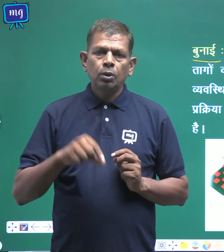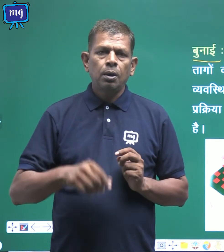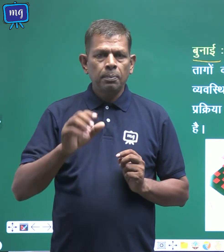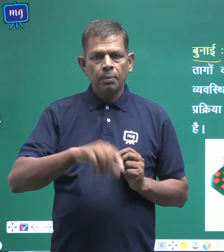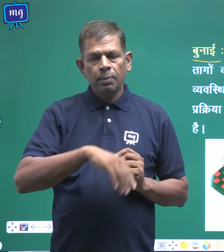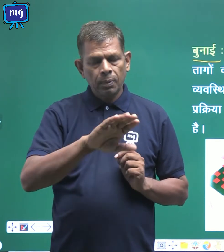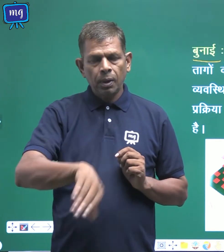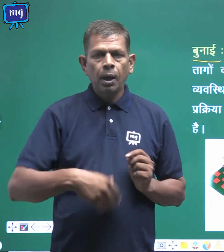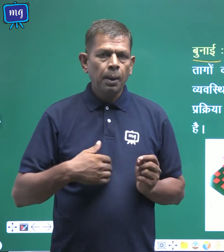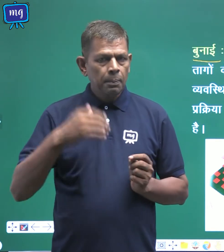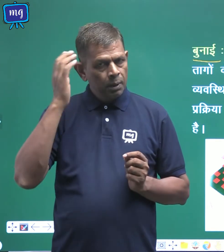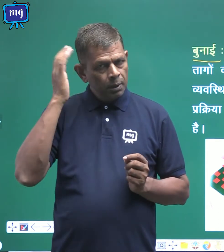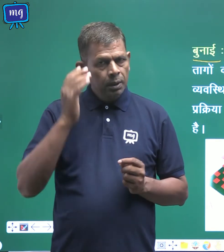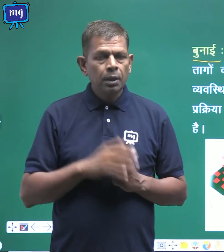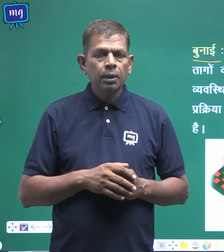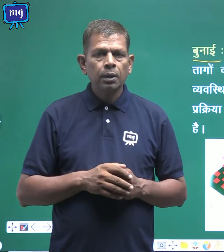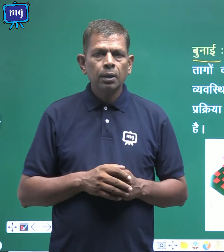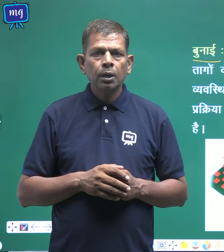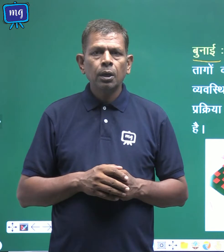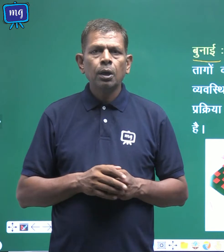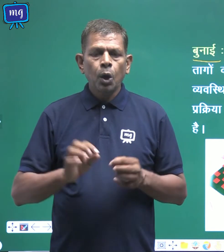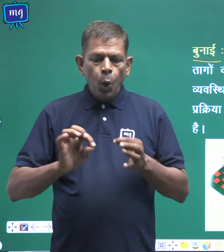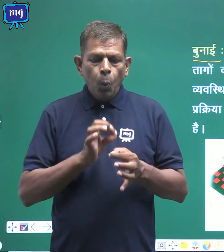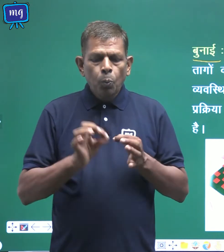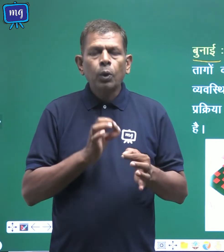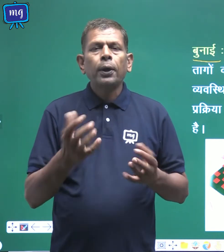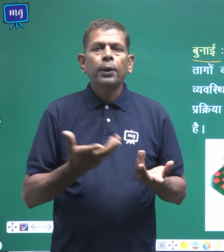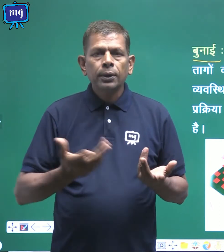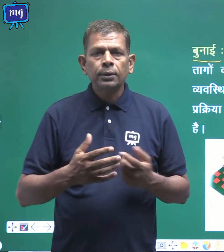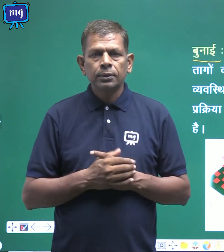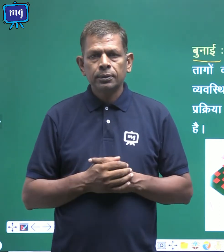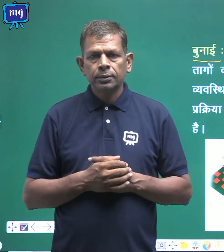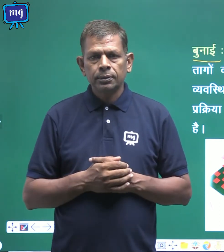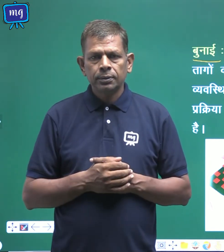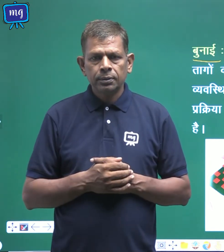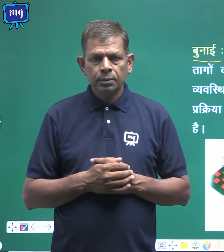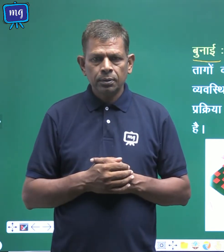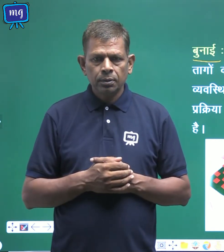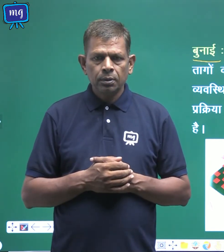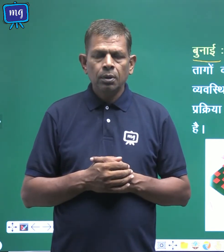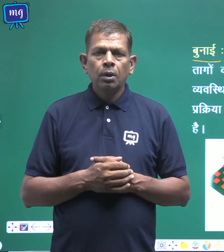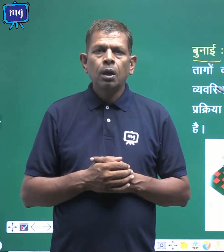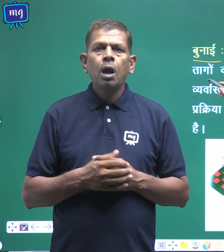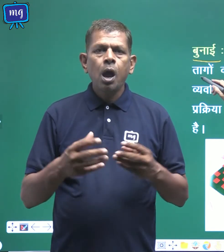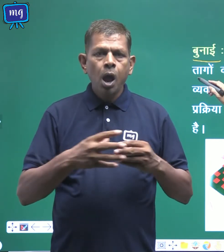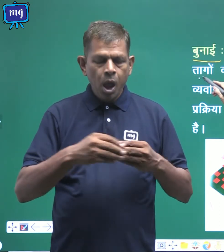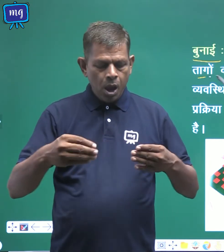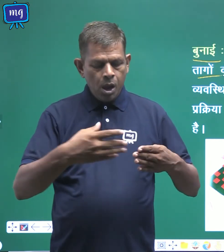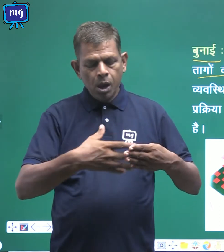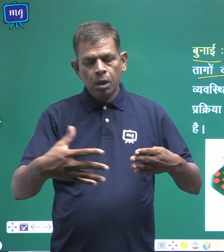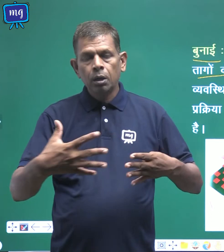समझेंगे बुनाई कैसे की जाती है तागों के